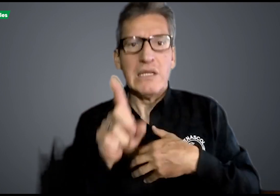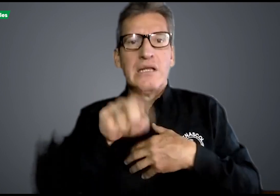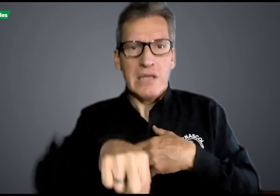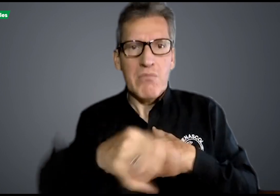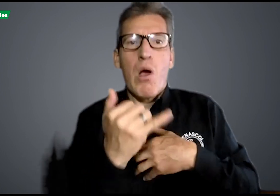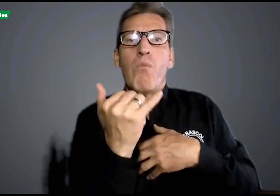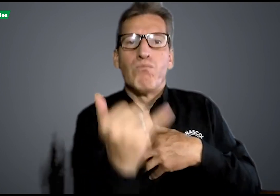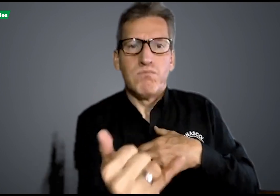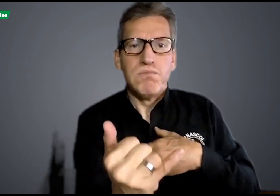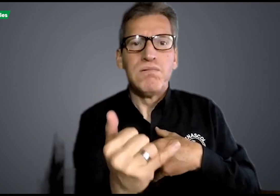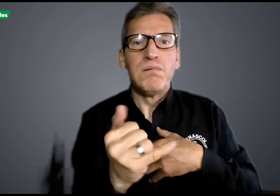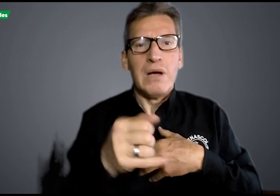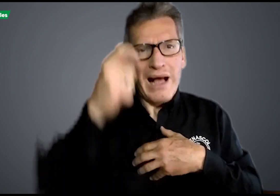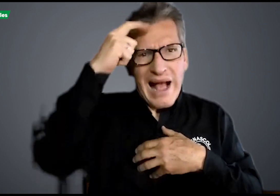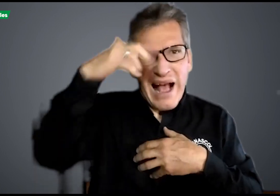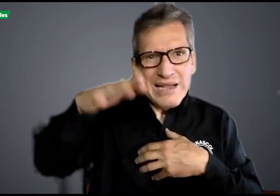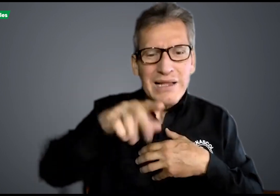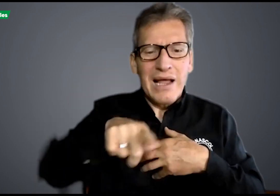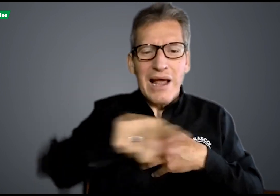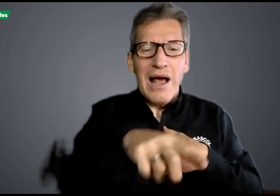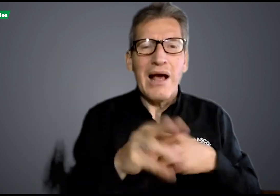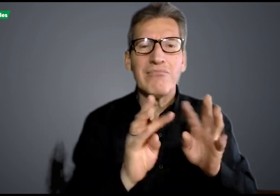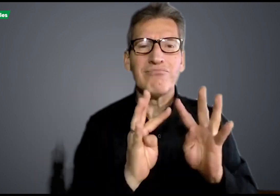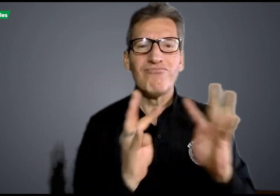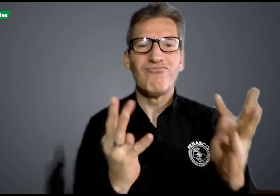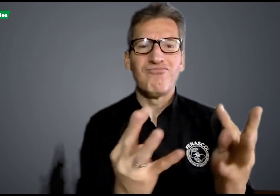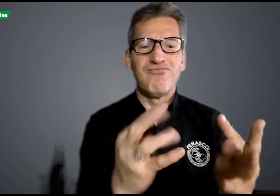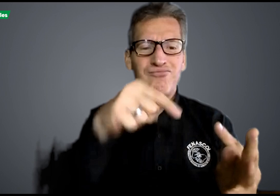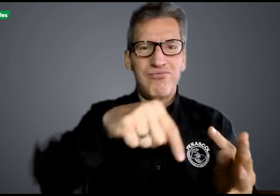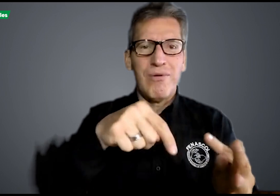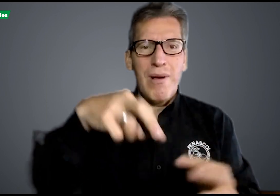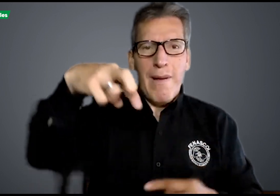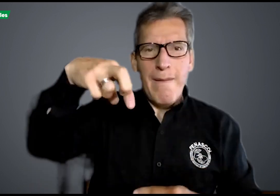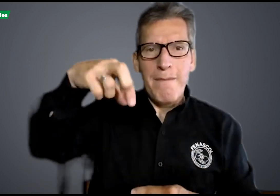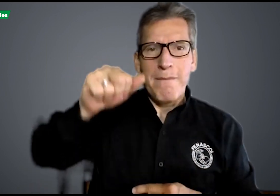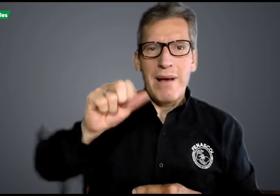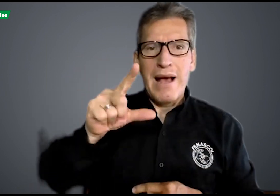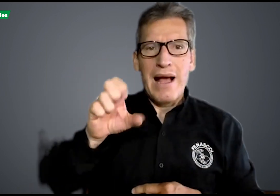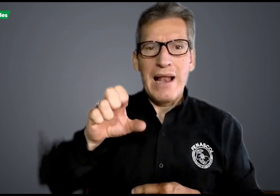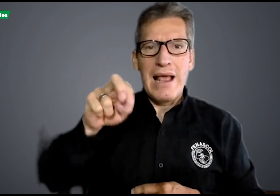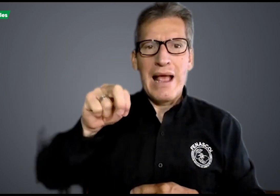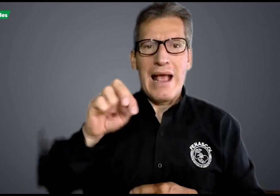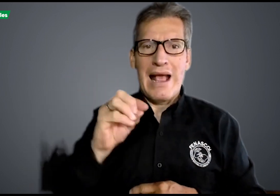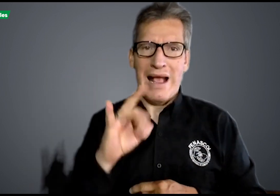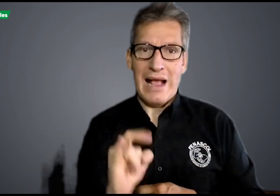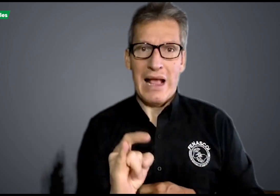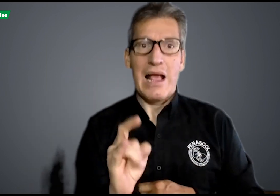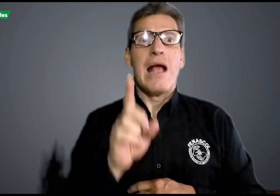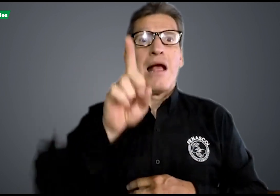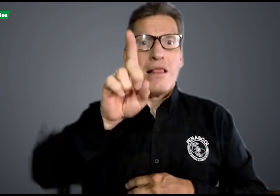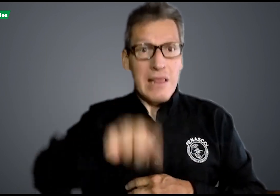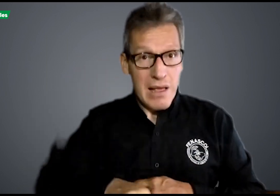de San Andrés, de Santa Marta, que son los del Palenque.